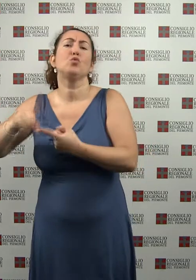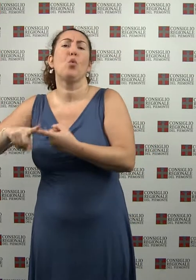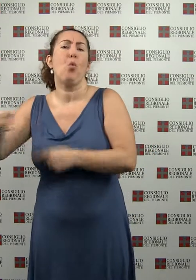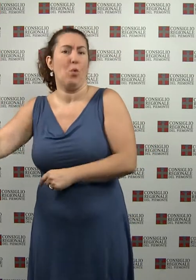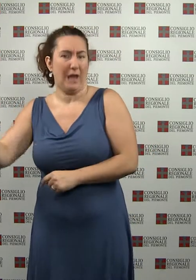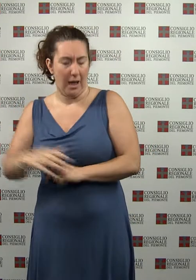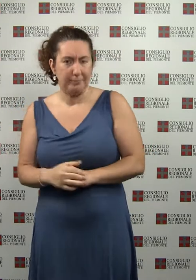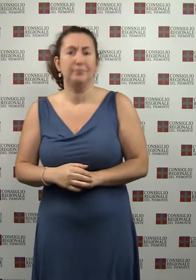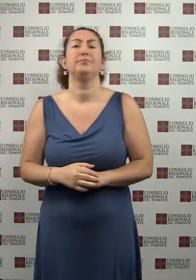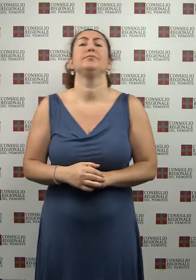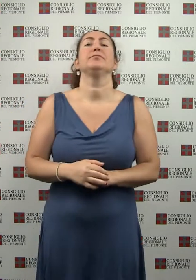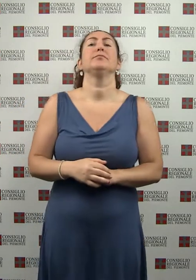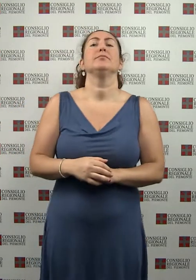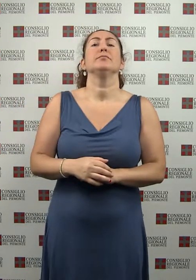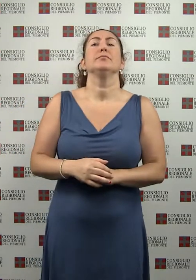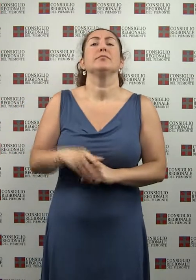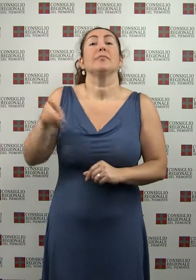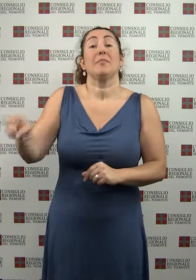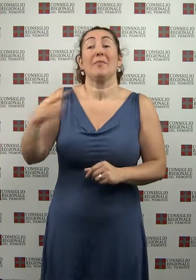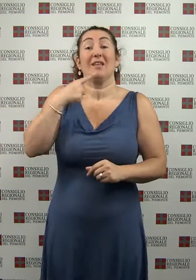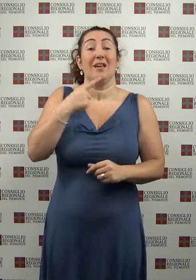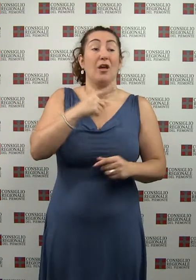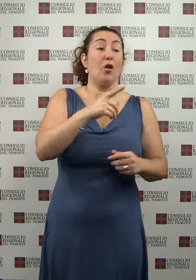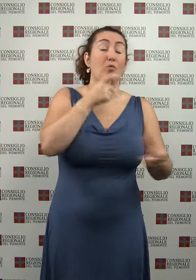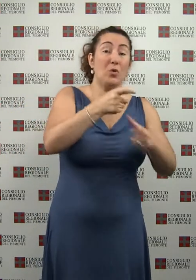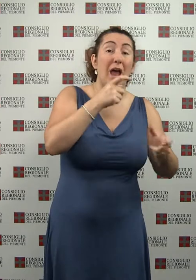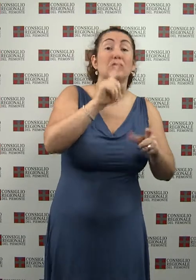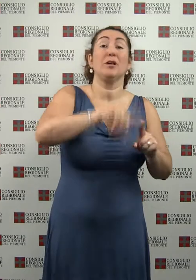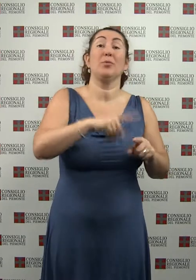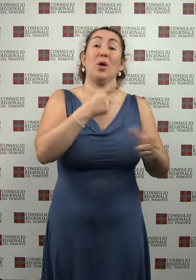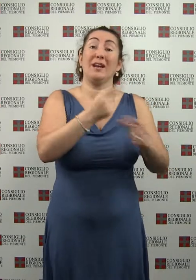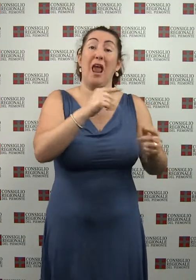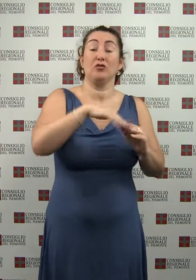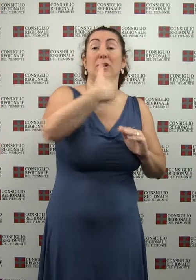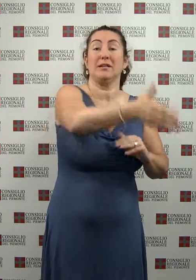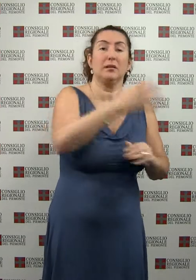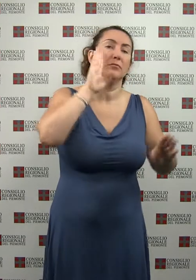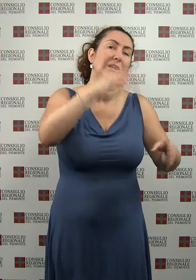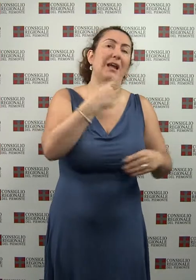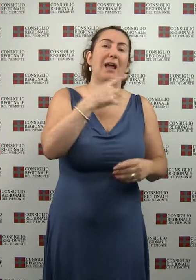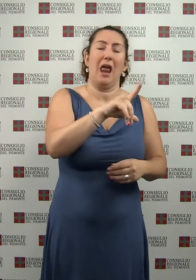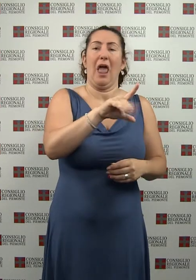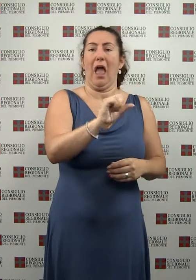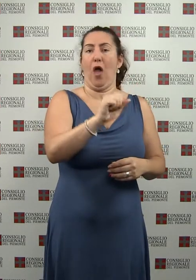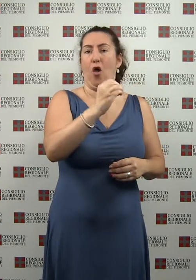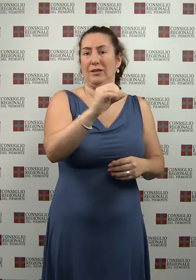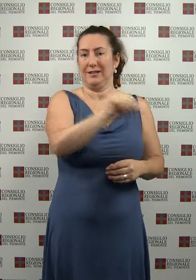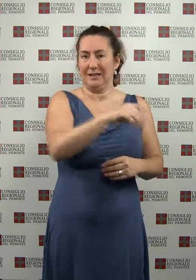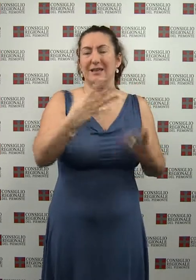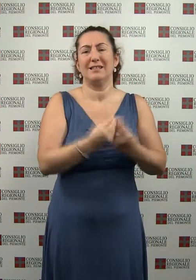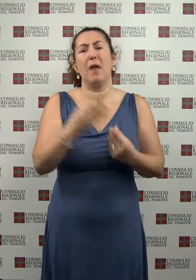relazioni esterne sono assegnate al Presidente Laus con i Vice Presidenti Boeti e Ruffino e la Consigliera Motta.